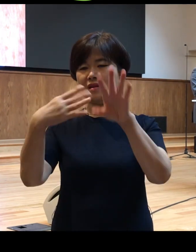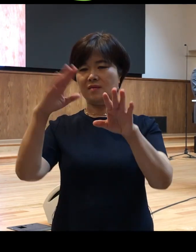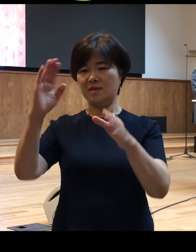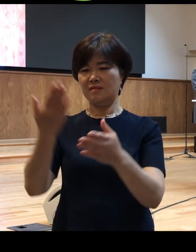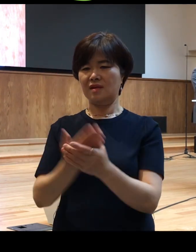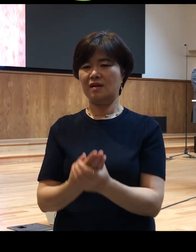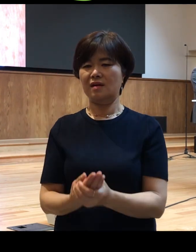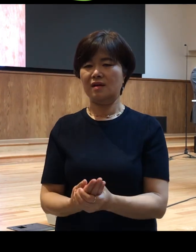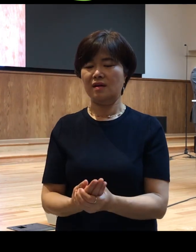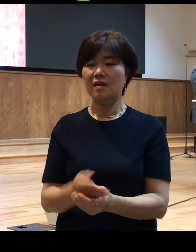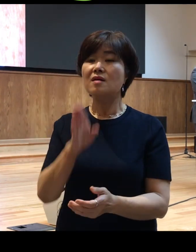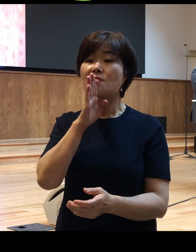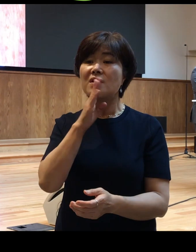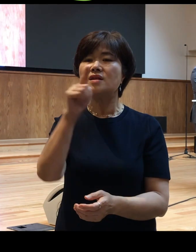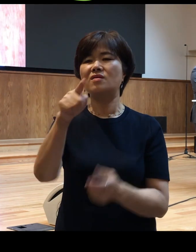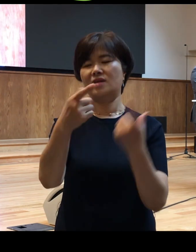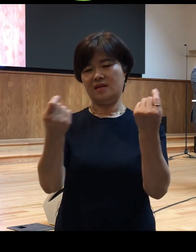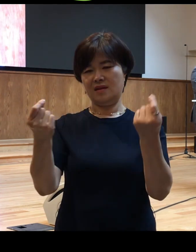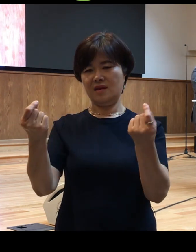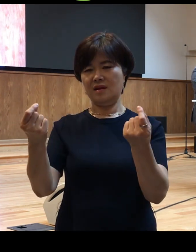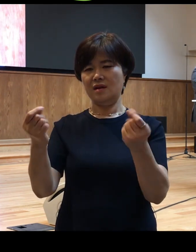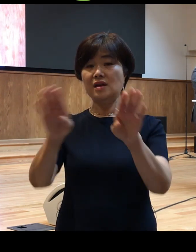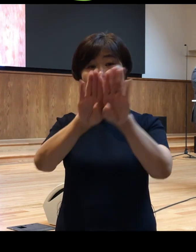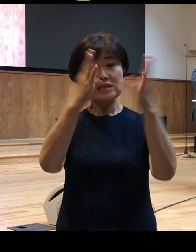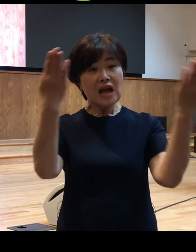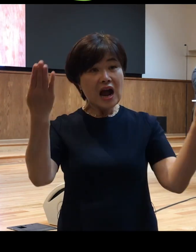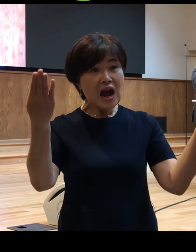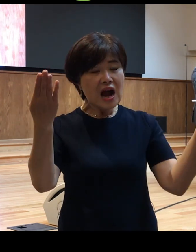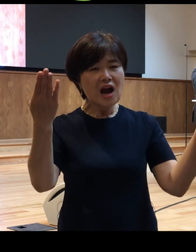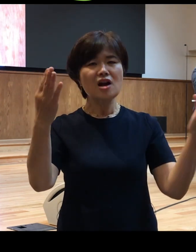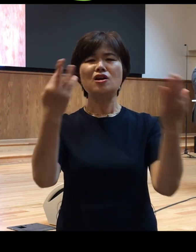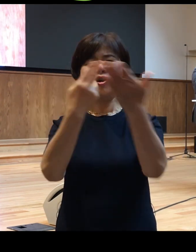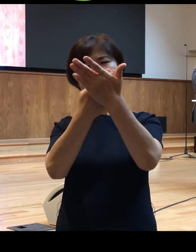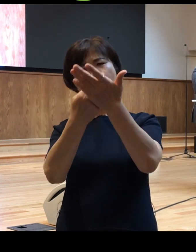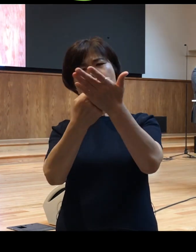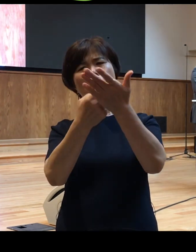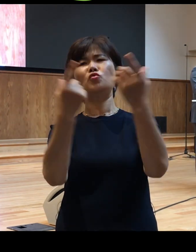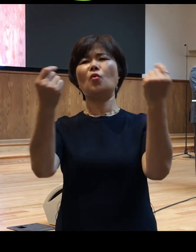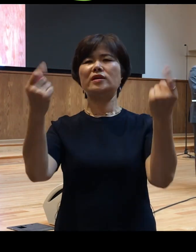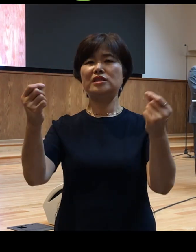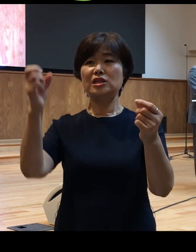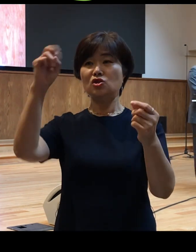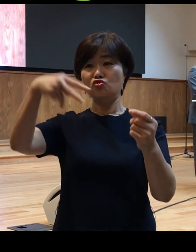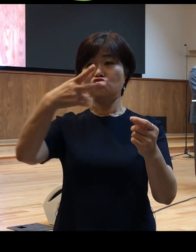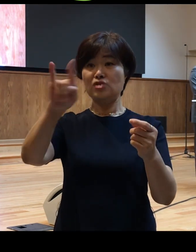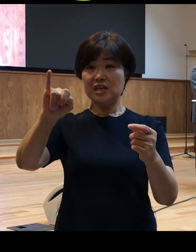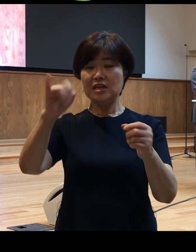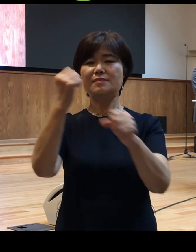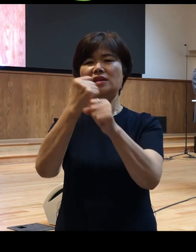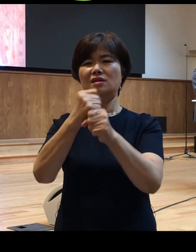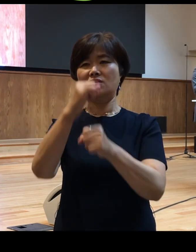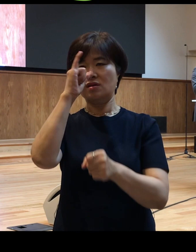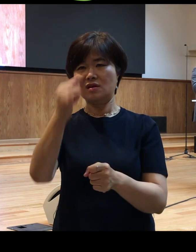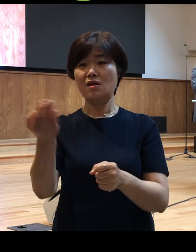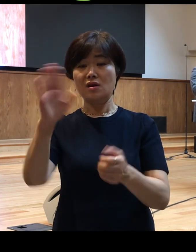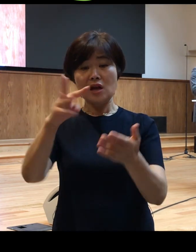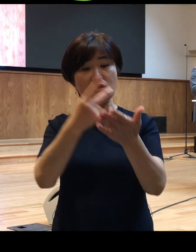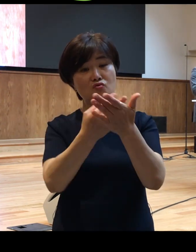바로 그거야 창이나 거울이나 똑같이 유리로 만들어졌지만 유리에다 은칠을 하게